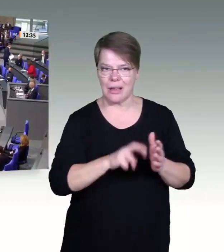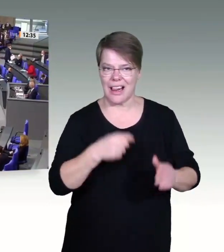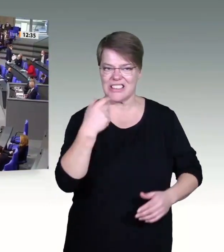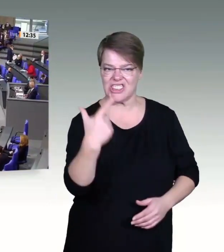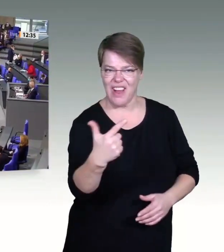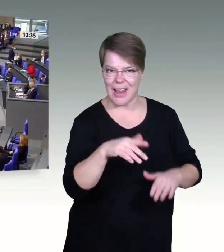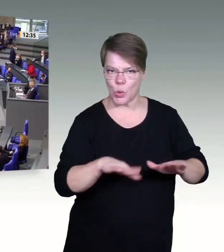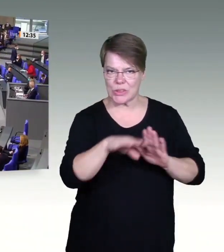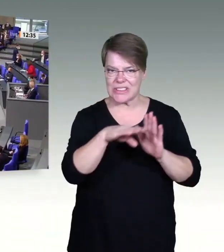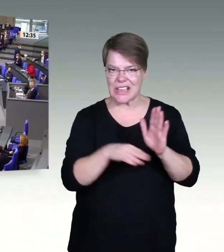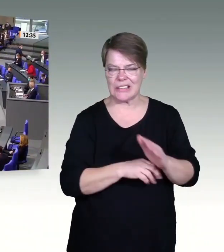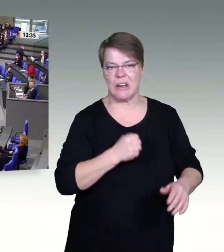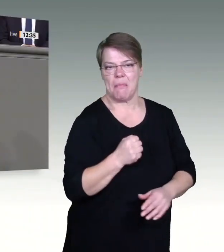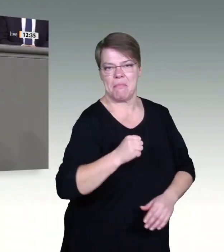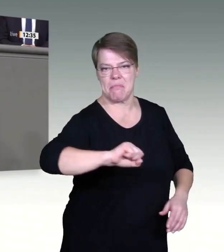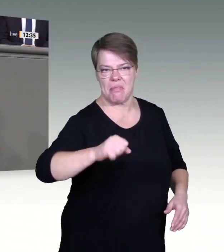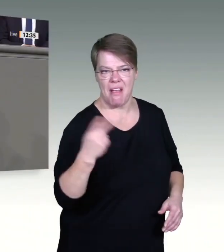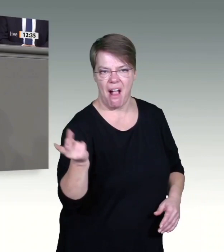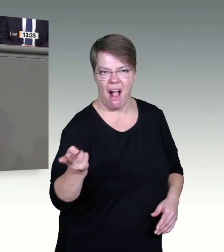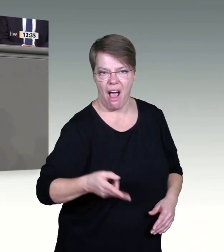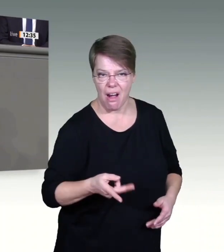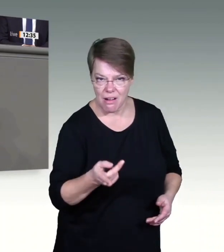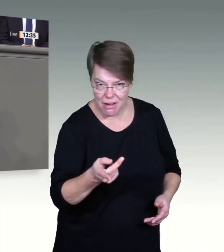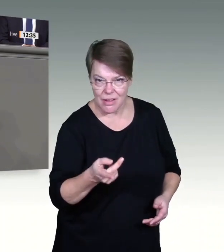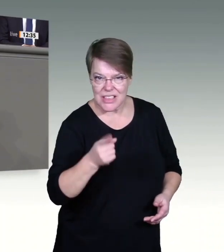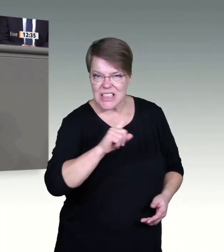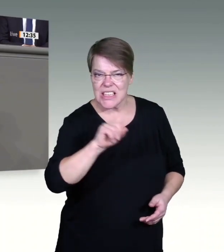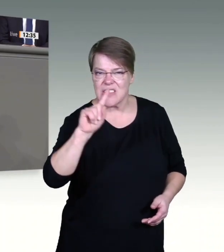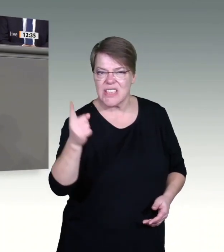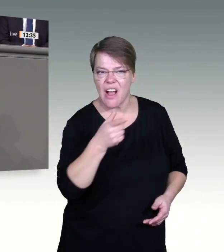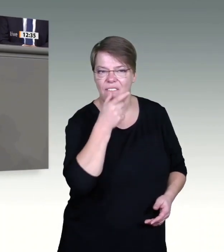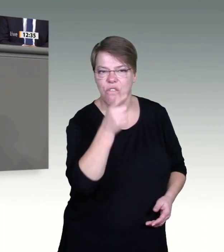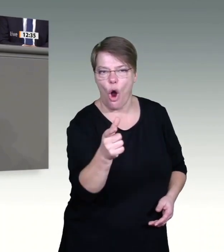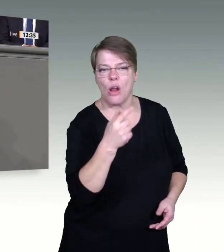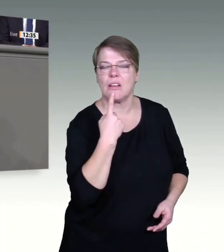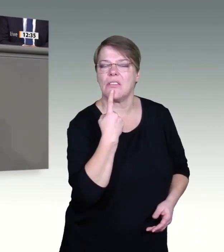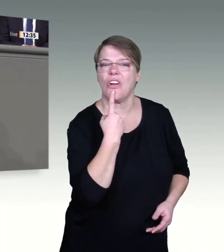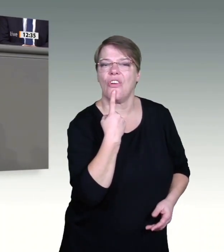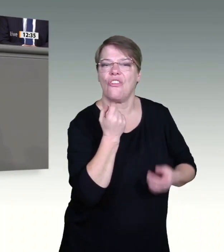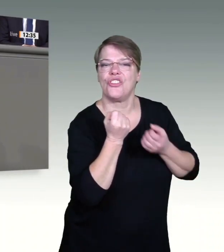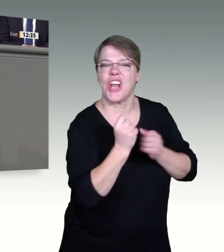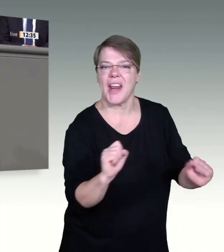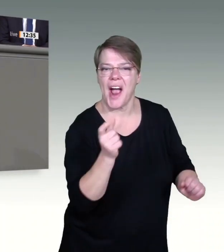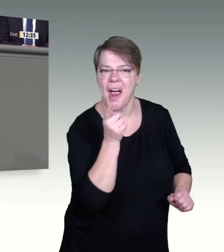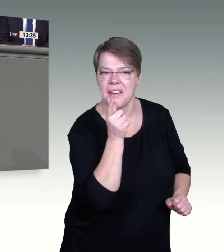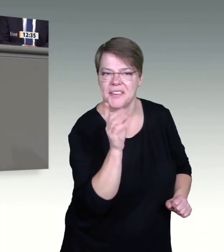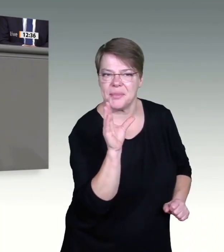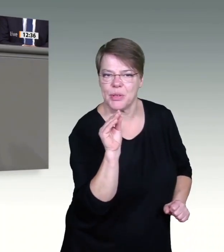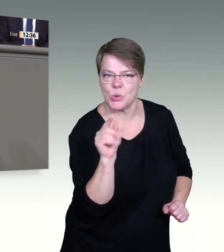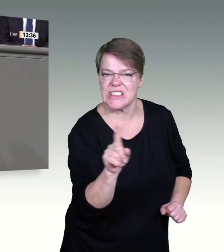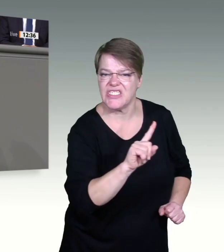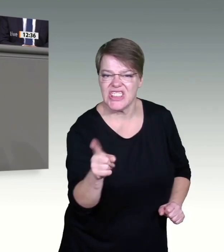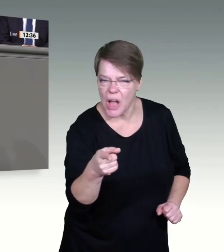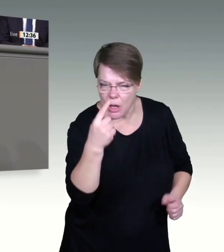Sie jetzt kaltschnäuzig aus Ihren Berufen drängen wollen, wenn Sie sich diesen Zwangsmaßnahmen nicht unterwerfen. Ein Skandal!